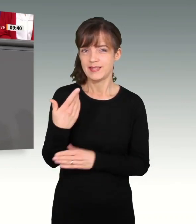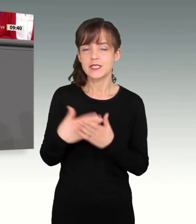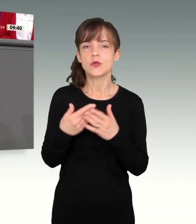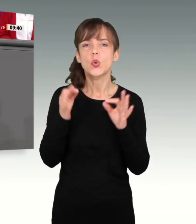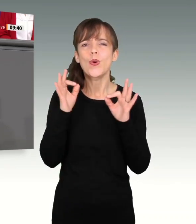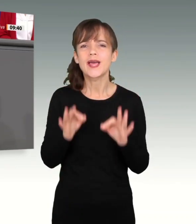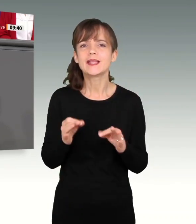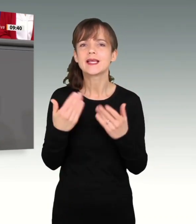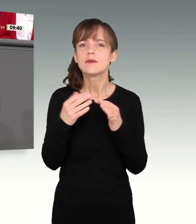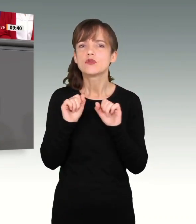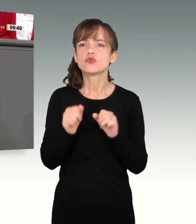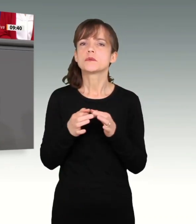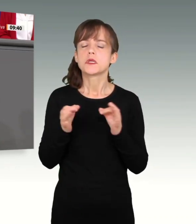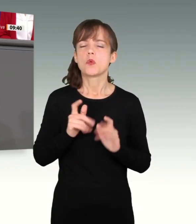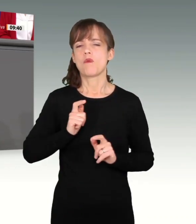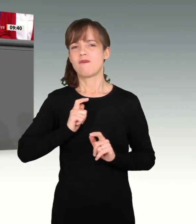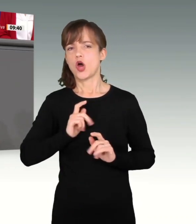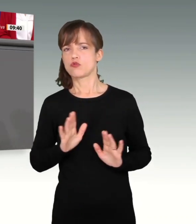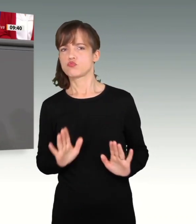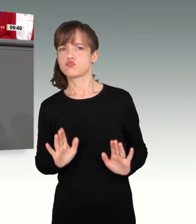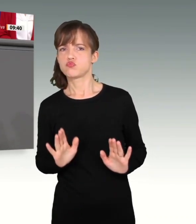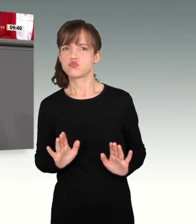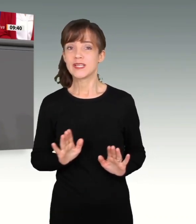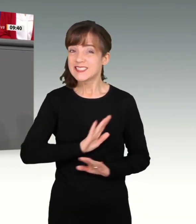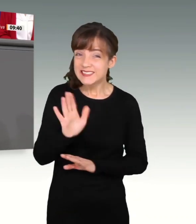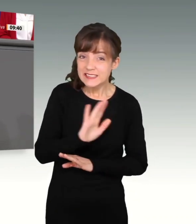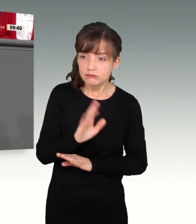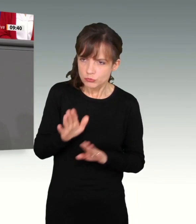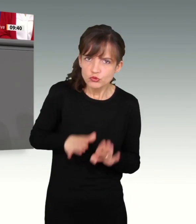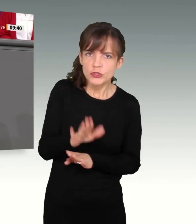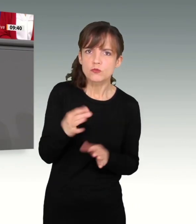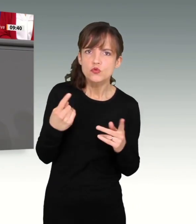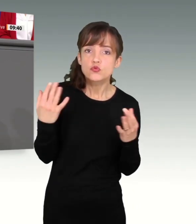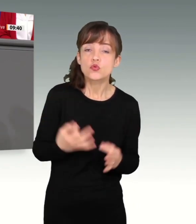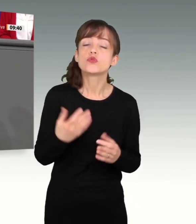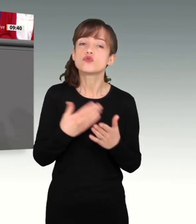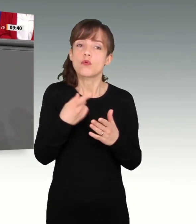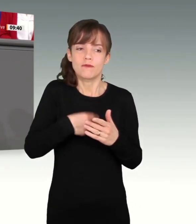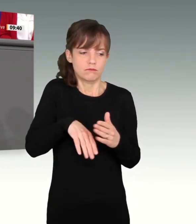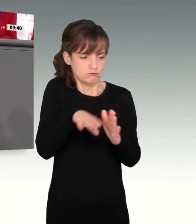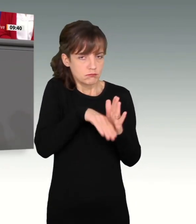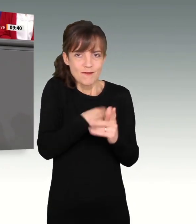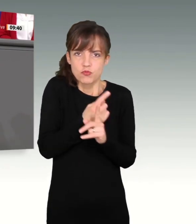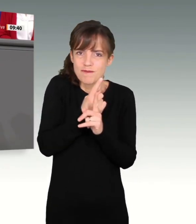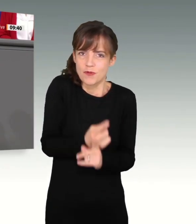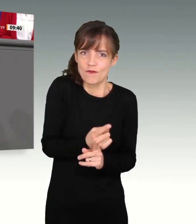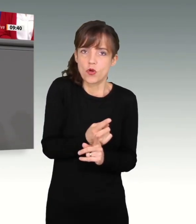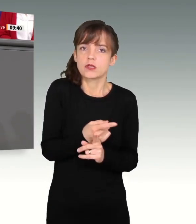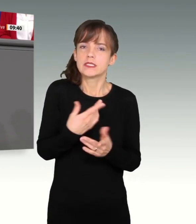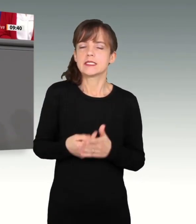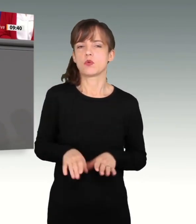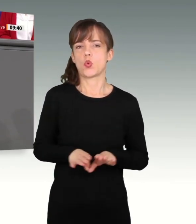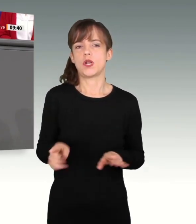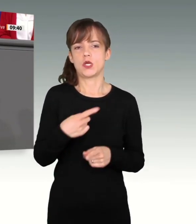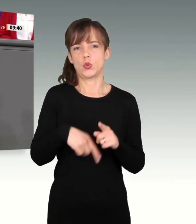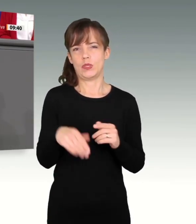Klimaschutzmaßnahmen jetzt nicht warten, sondern wir müssen sie konkret angehen. Das ist die Vorgabe, die wir aus Karlsruhe zu erfüllen haben. Wir legen dafür eine erste Grundlage mit